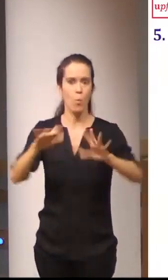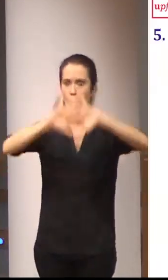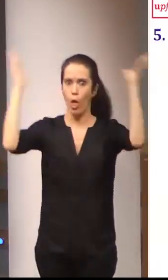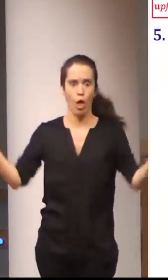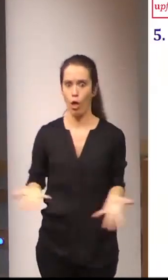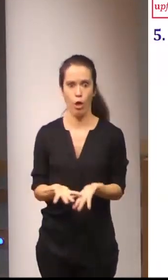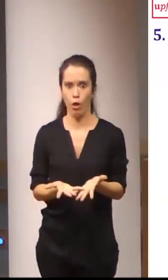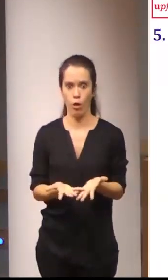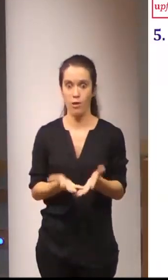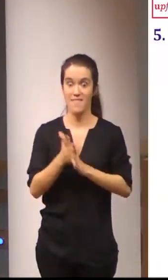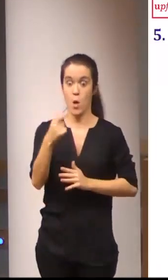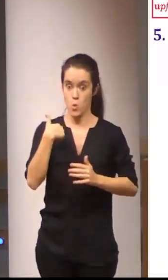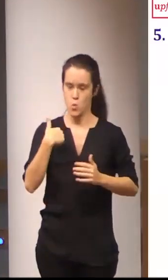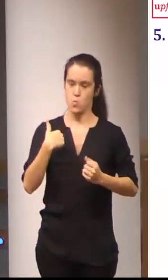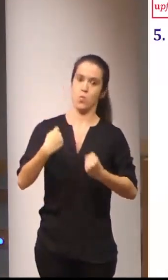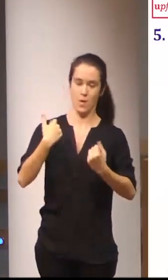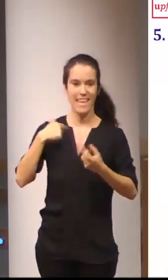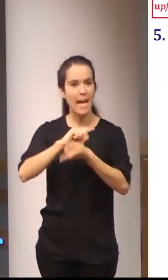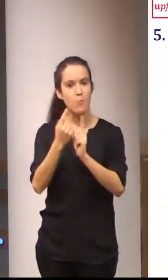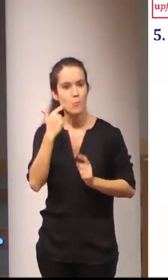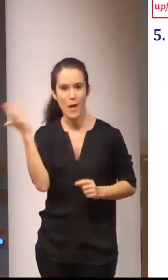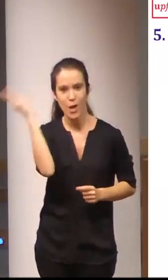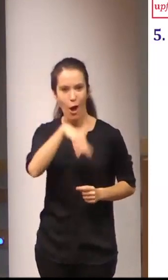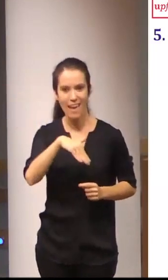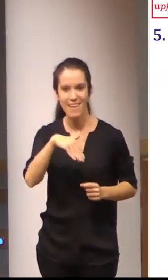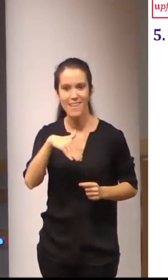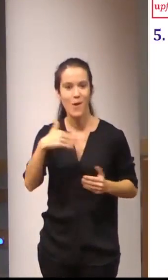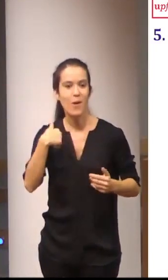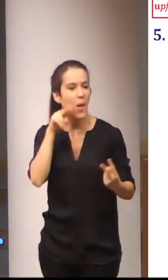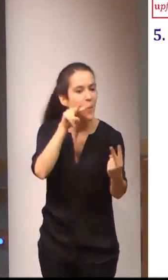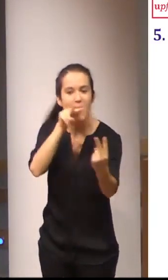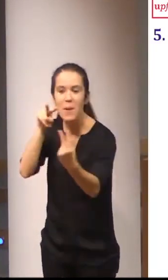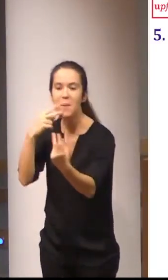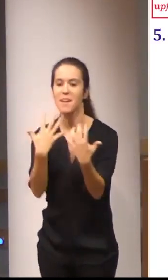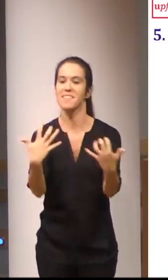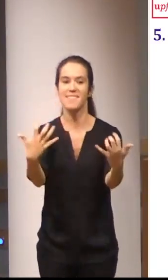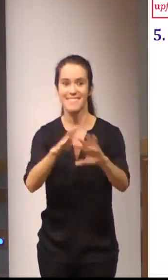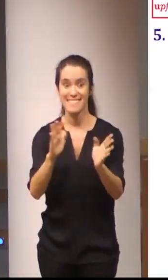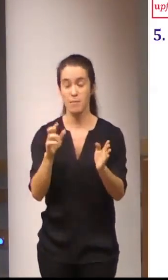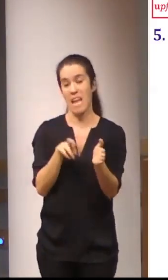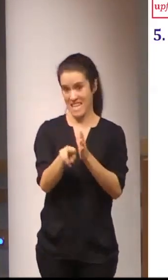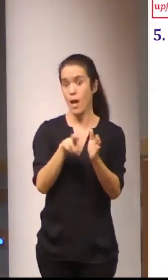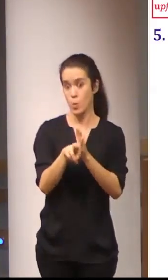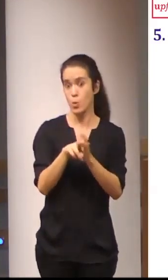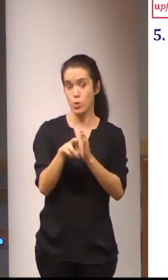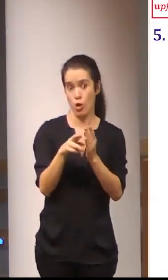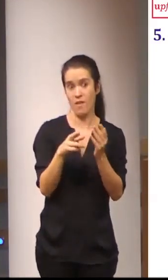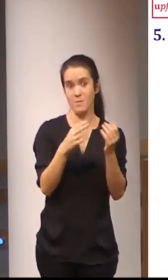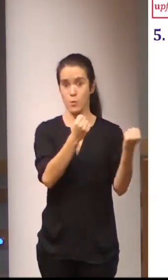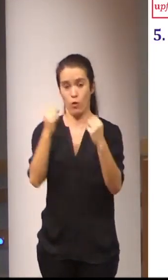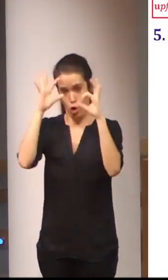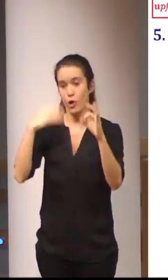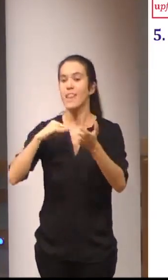cambio no estamos muy acostumbrados desde el punto de vista de los recursos institucionales es obvio introducir las tecnologías